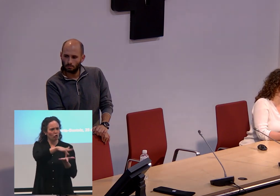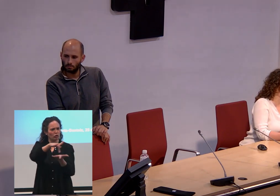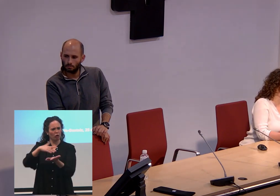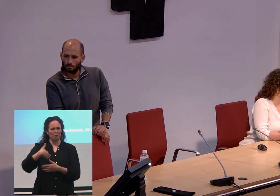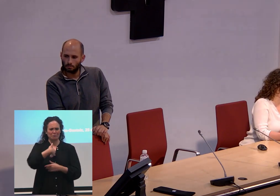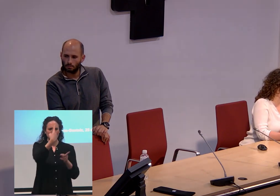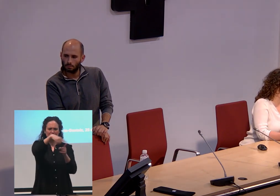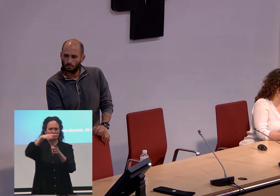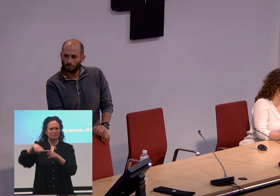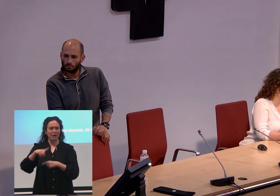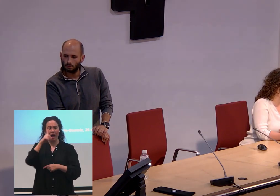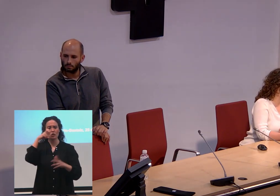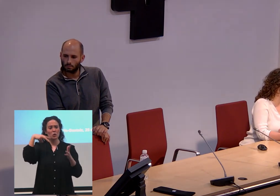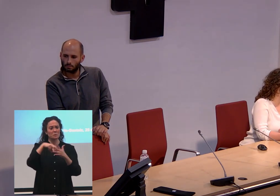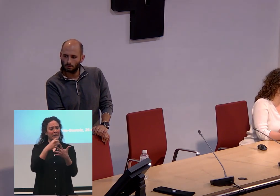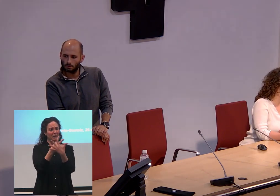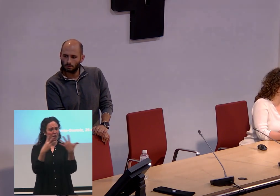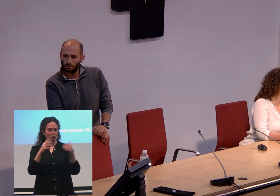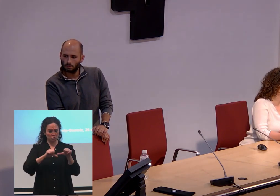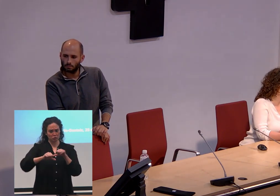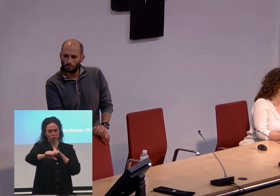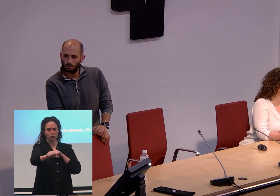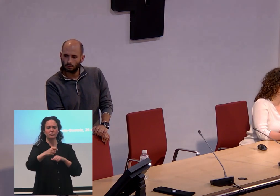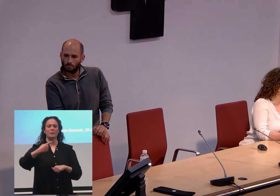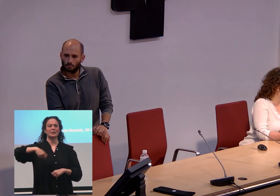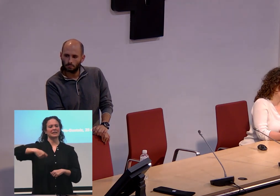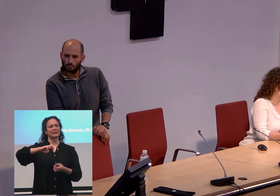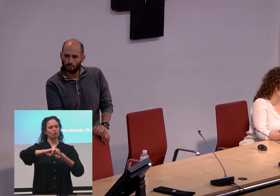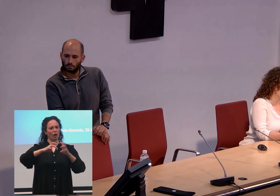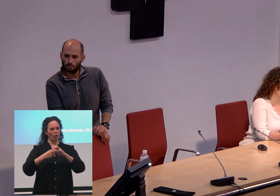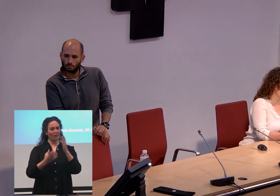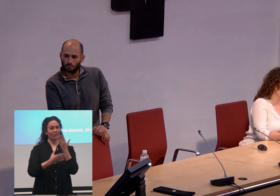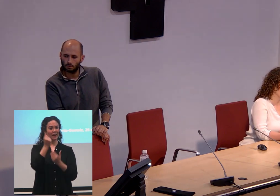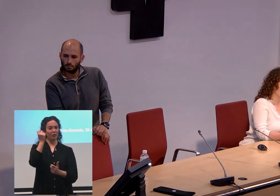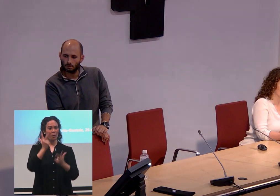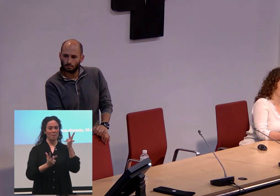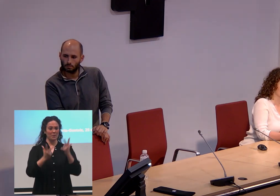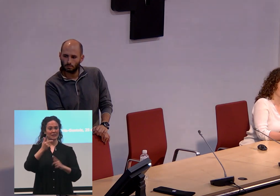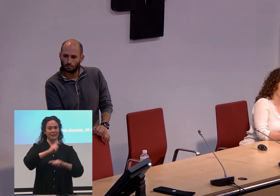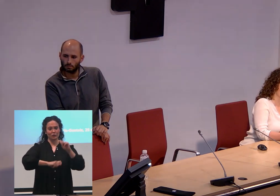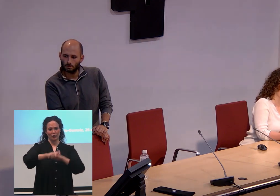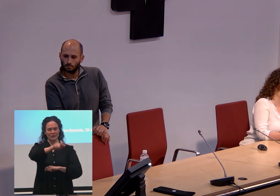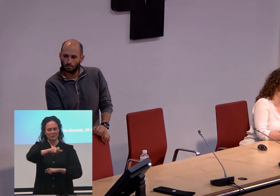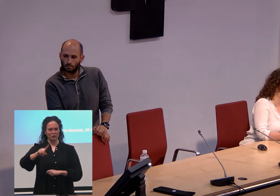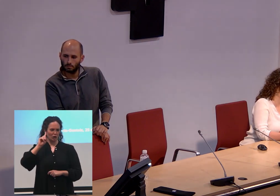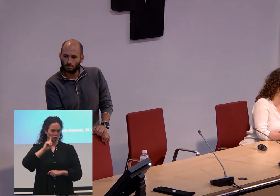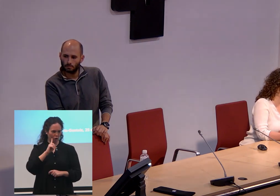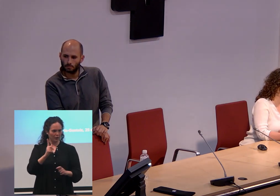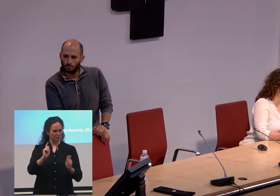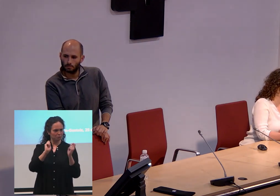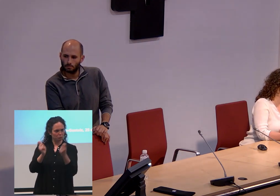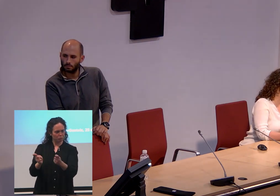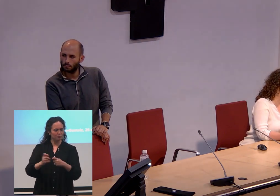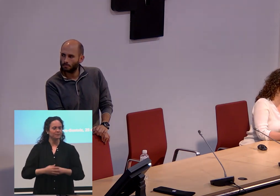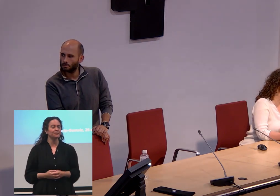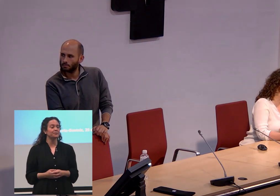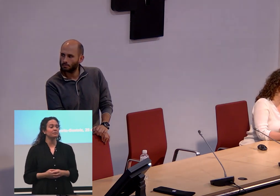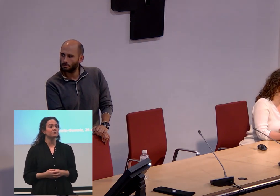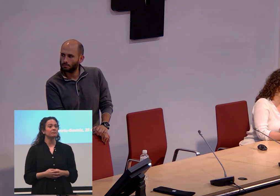es el presidente de Euskal Gorrak, la Federación Vasca de Asociaciones de Personas Sordas. Lo que le proporciona una